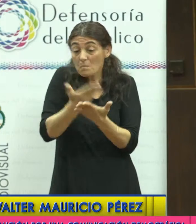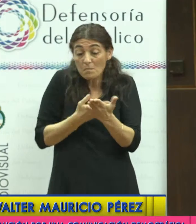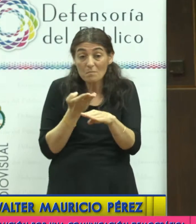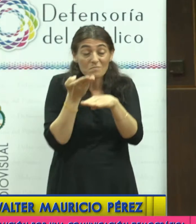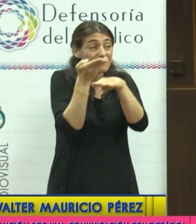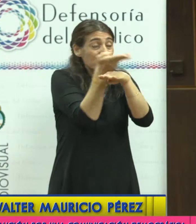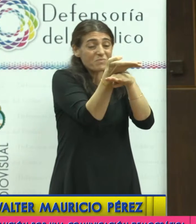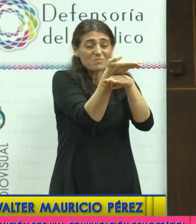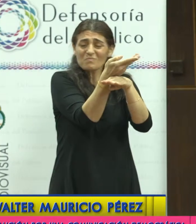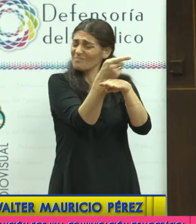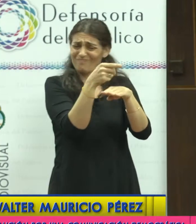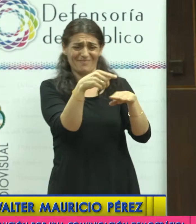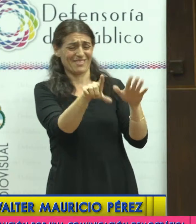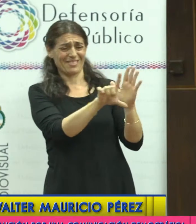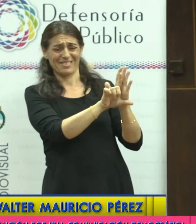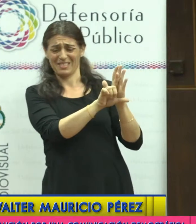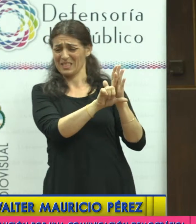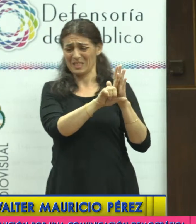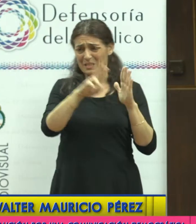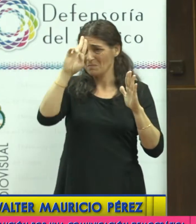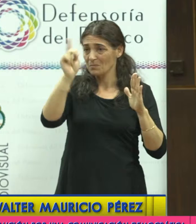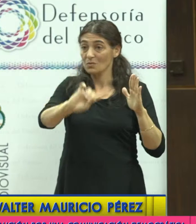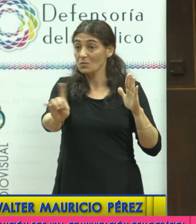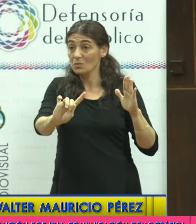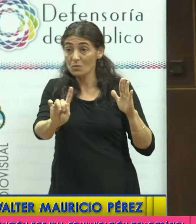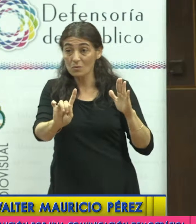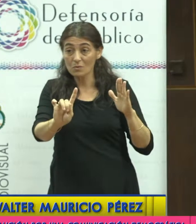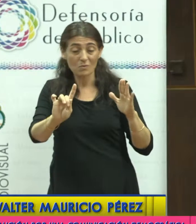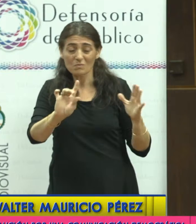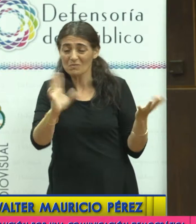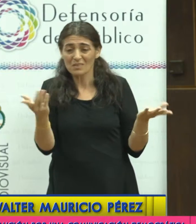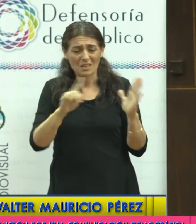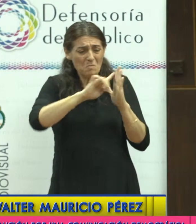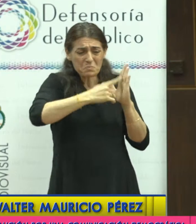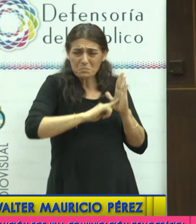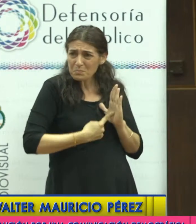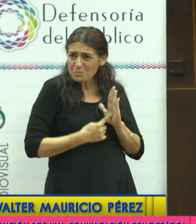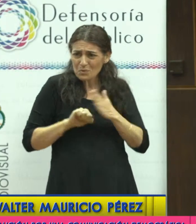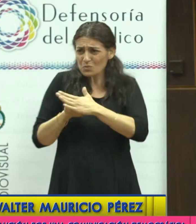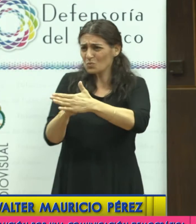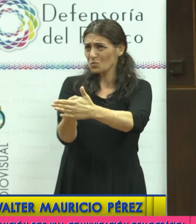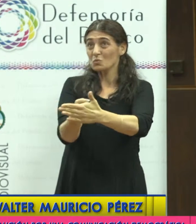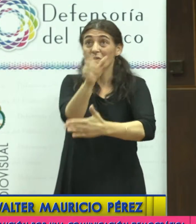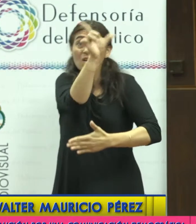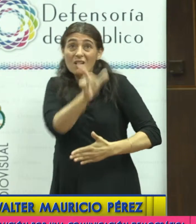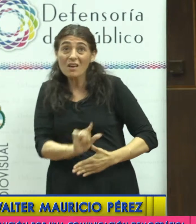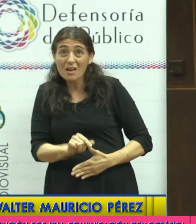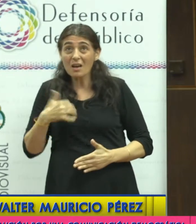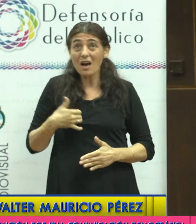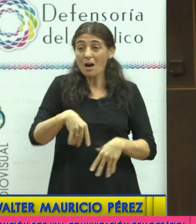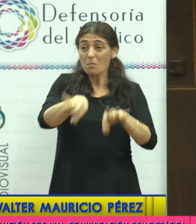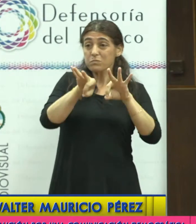ilegítima, suspendía la aplicación de todo lo articulado de la ley en todo el territorio del país. Bueno, de esa lucha